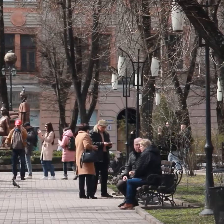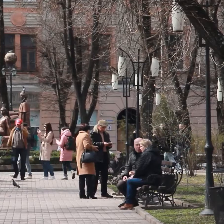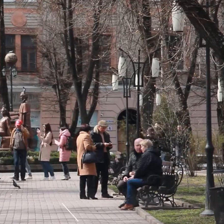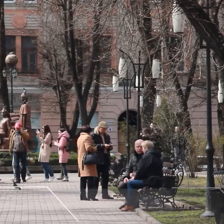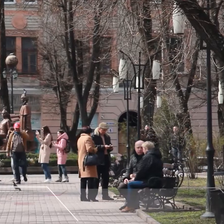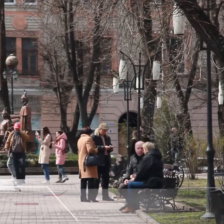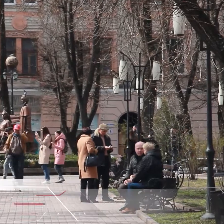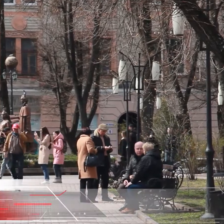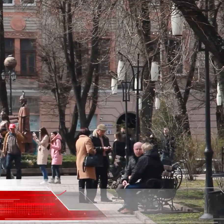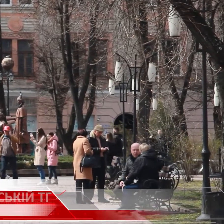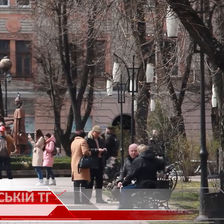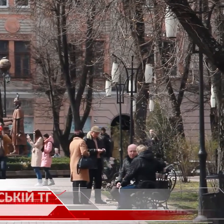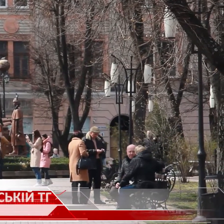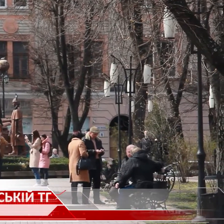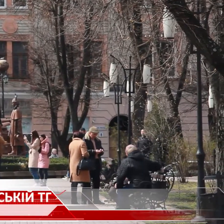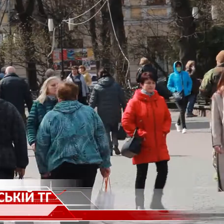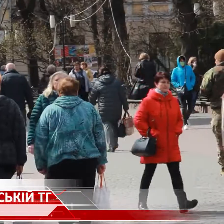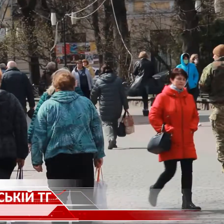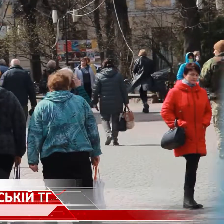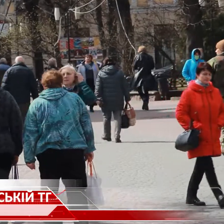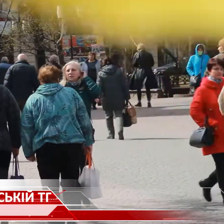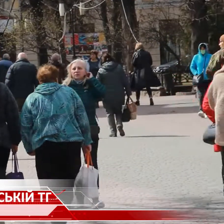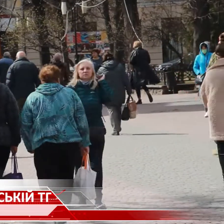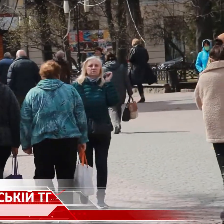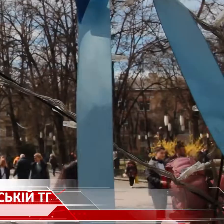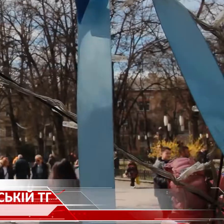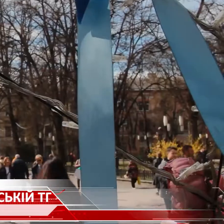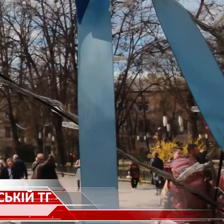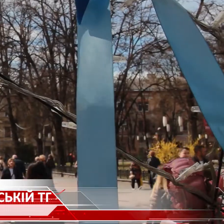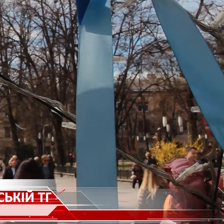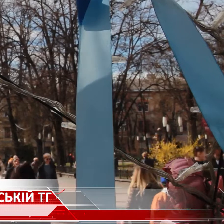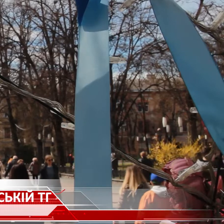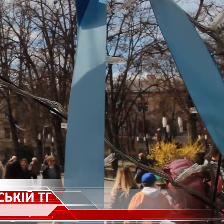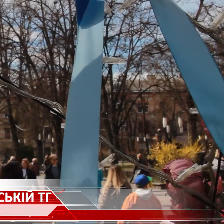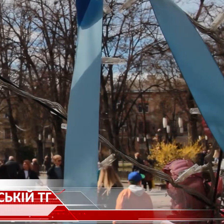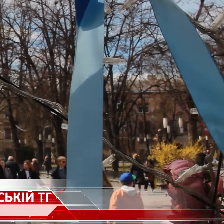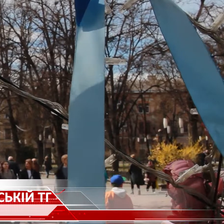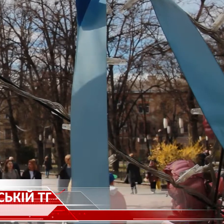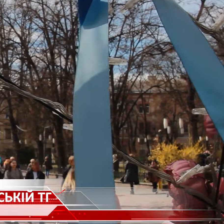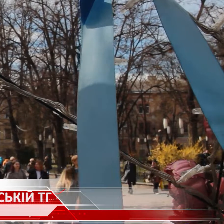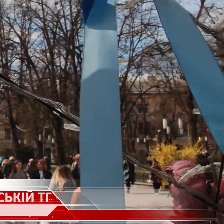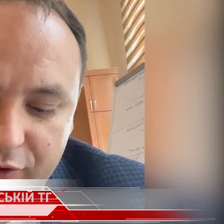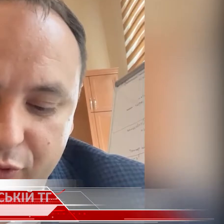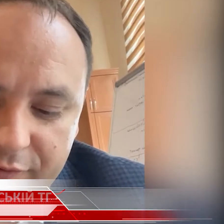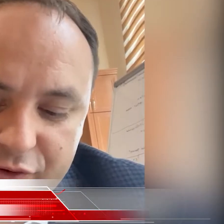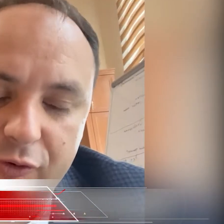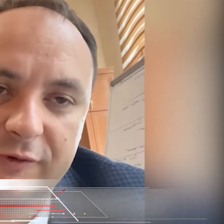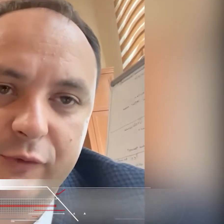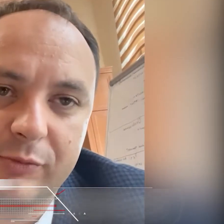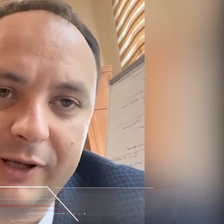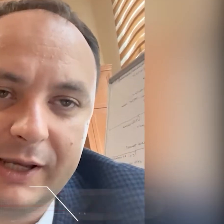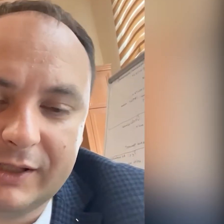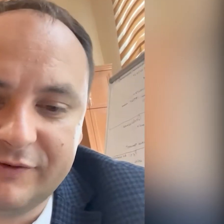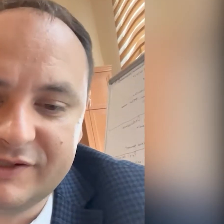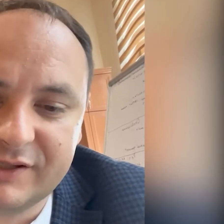Моє місто Івано-Франківськ – це благодійний фонд, який працює в обласному центрі від початку повномасштабної війни. Мер міста Руслан